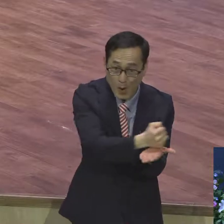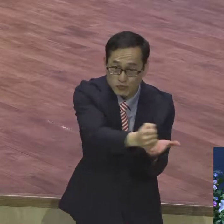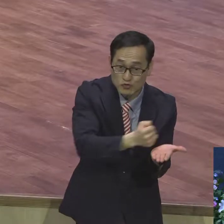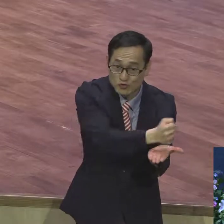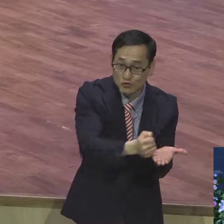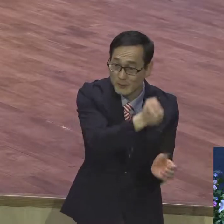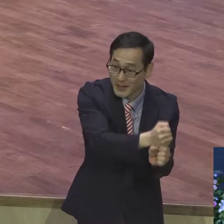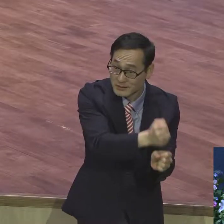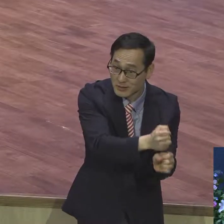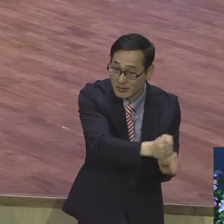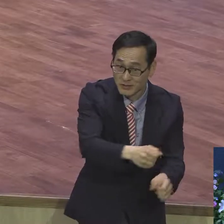없다.